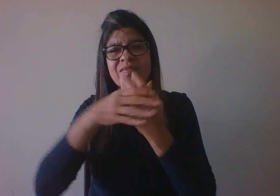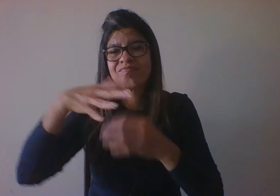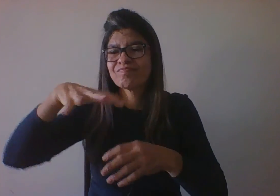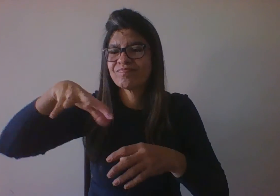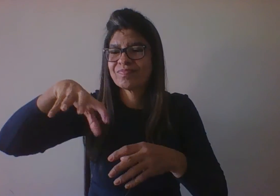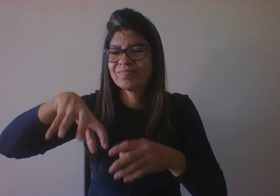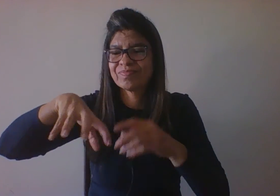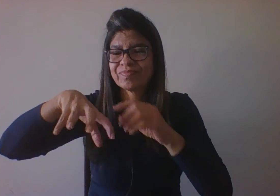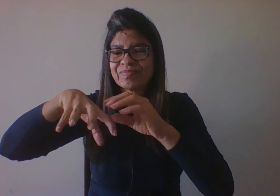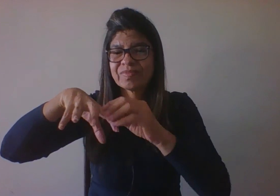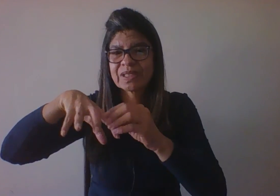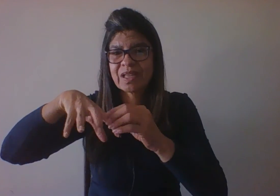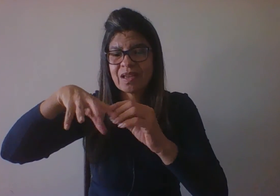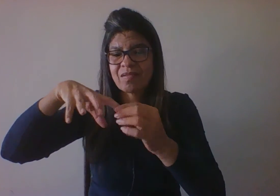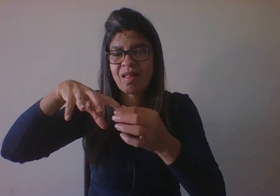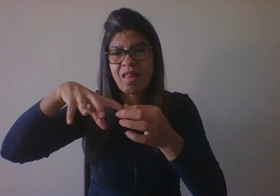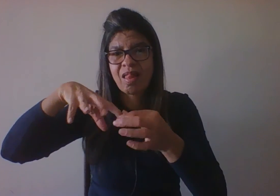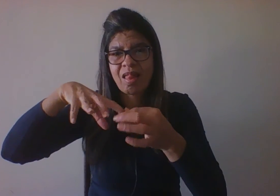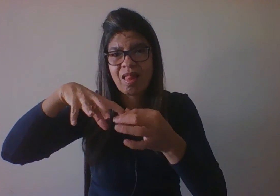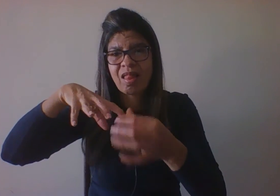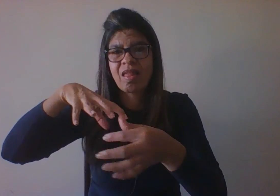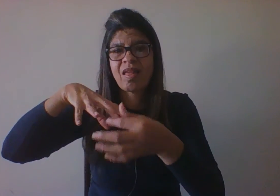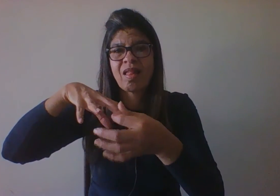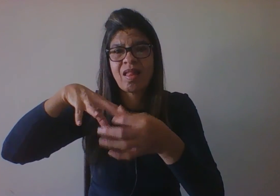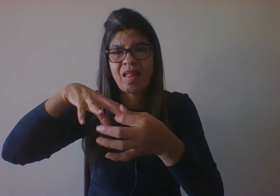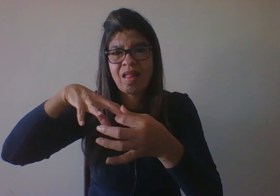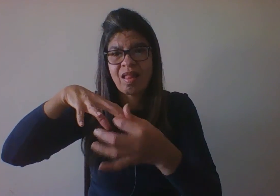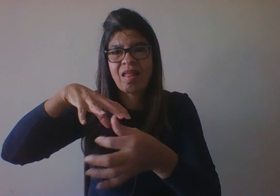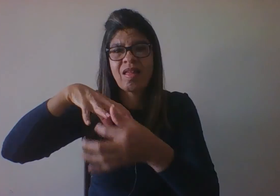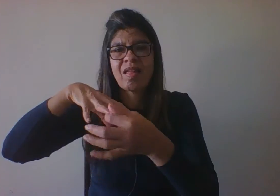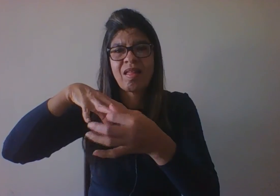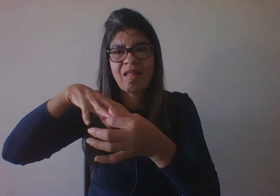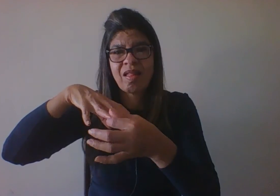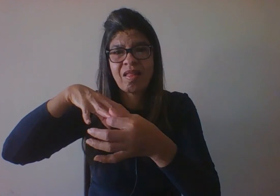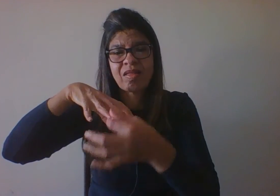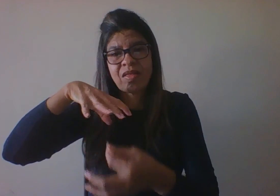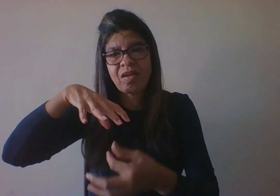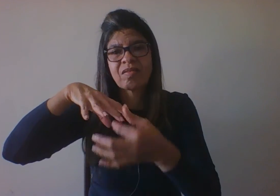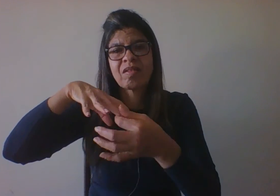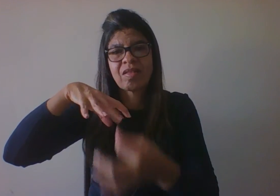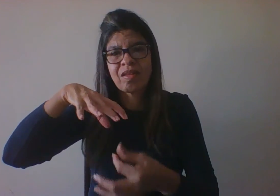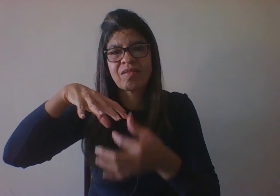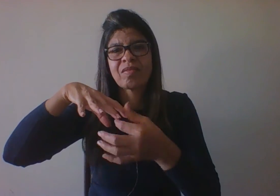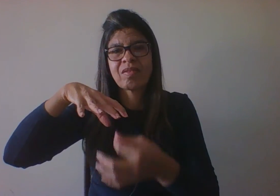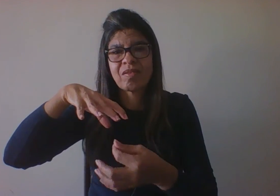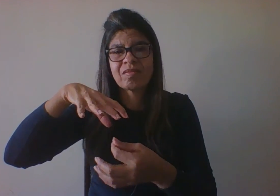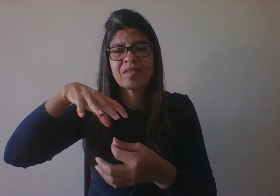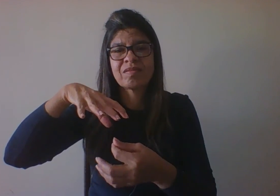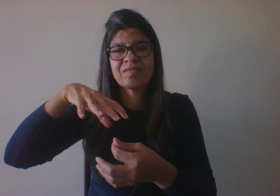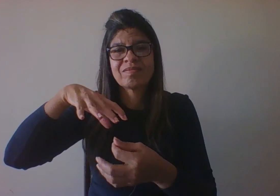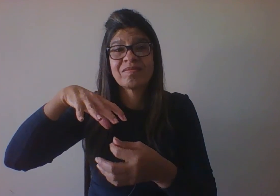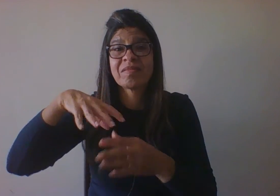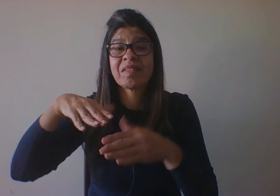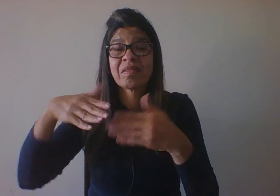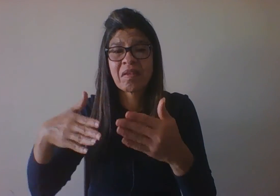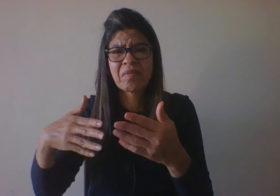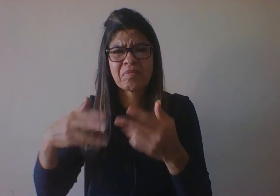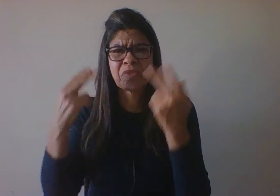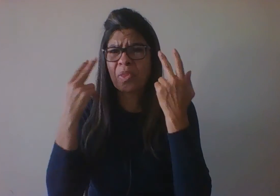etário que acontece nas mais diversas culturas. Então, tem um grupo cultural que as crianças trocam os